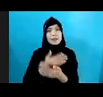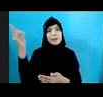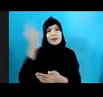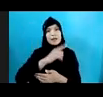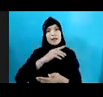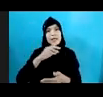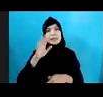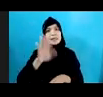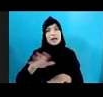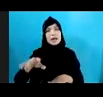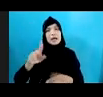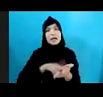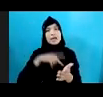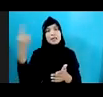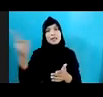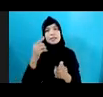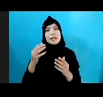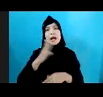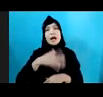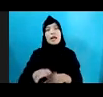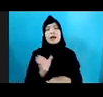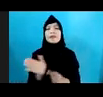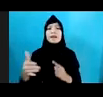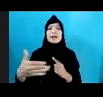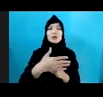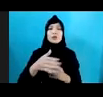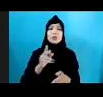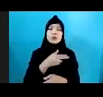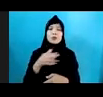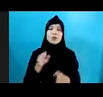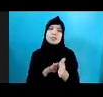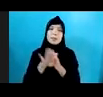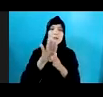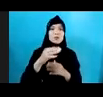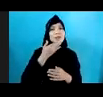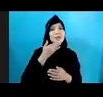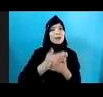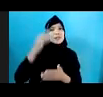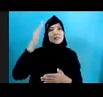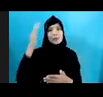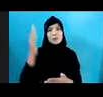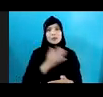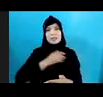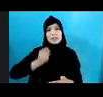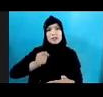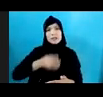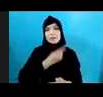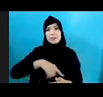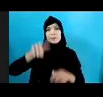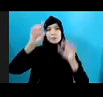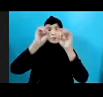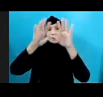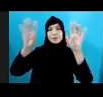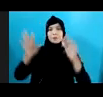Anak Terlindungi Indonesia Maju Terima Terima kasih, wassalamualaikum warahmatullahi wabarakatuh. Waalaikumsalam